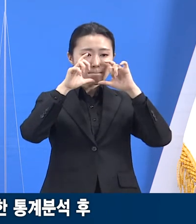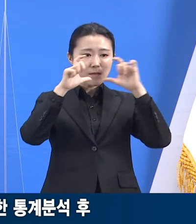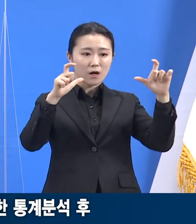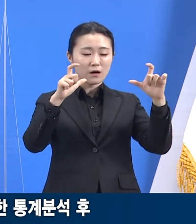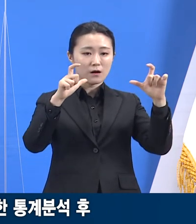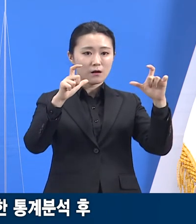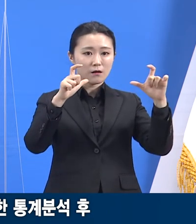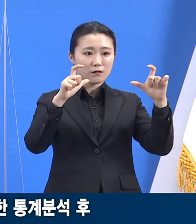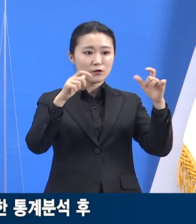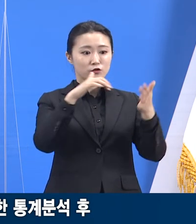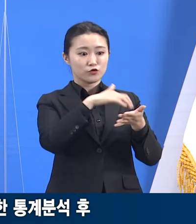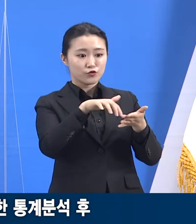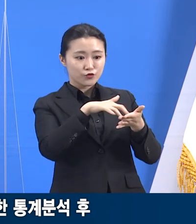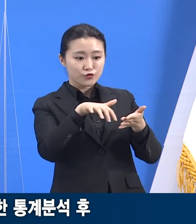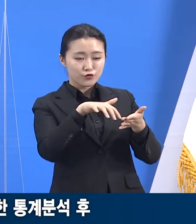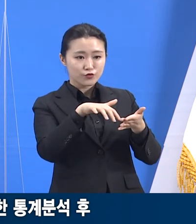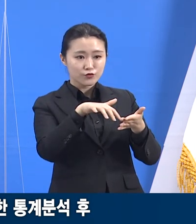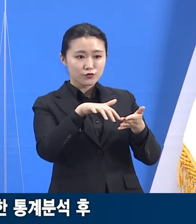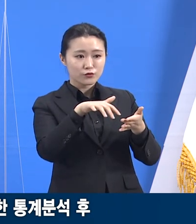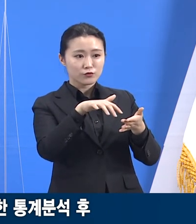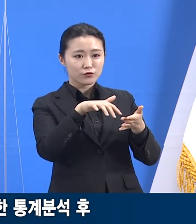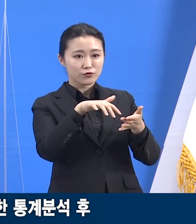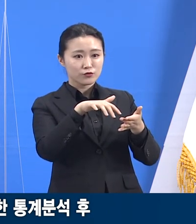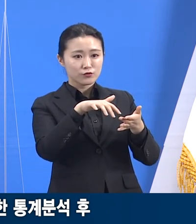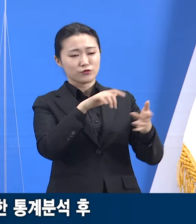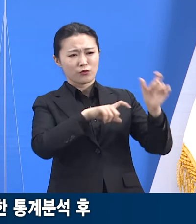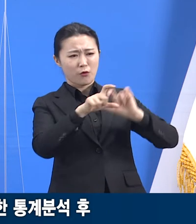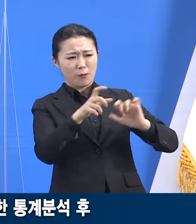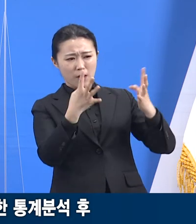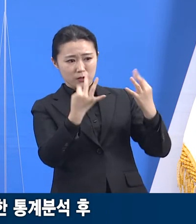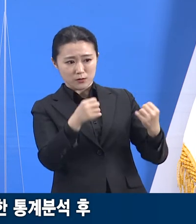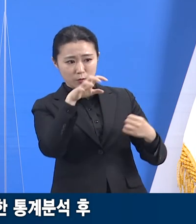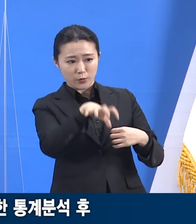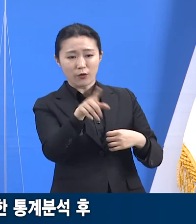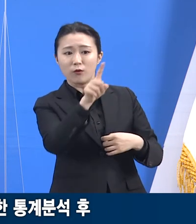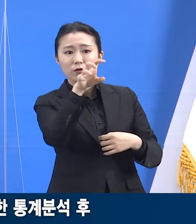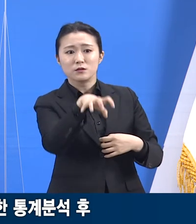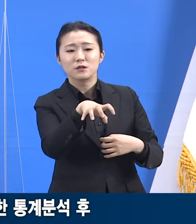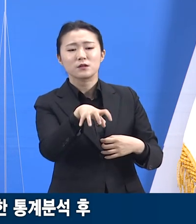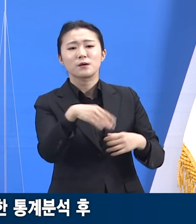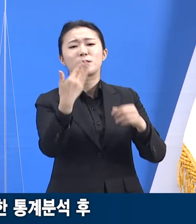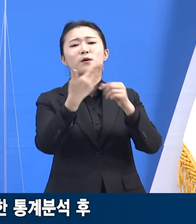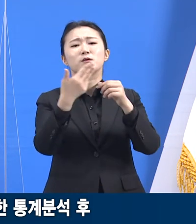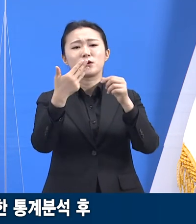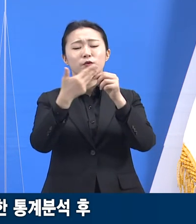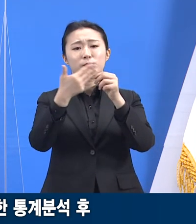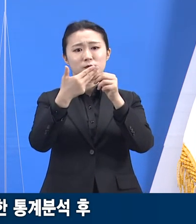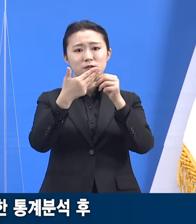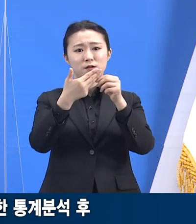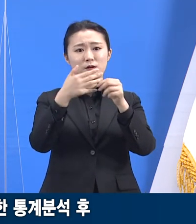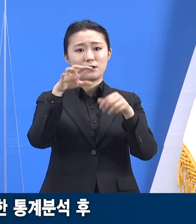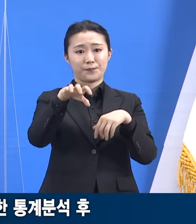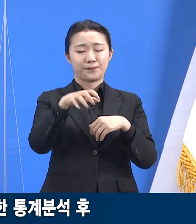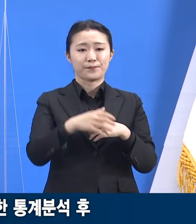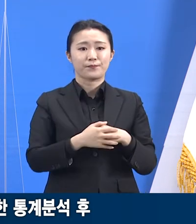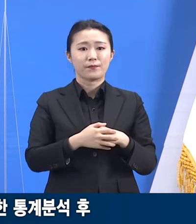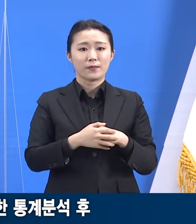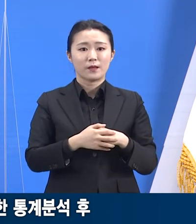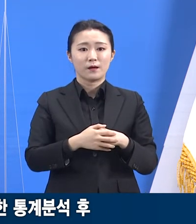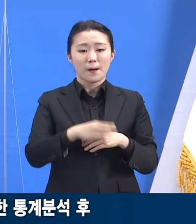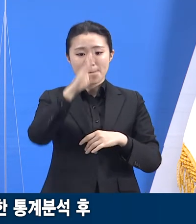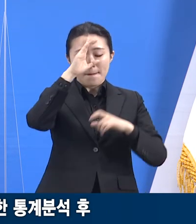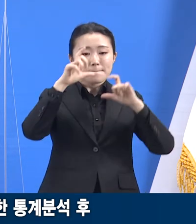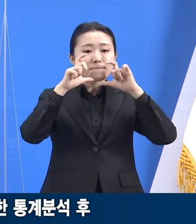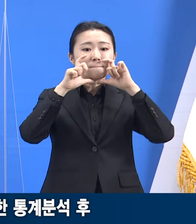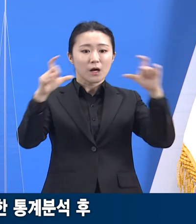상승한 지역은 제8권역입니다. 일주일간의 확진자 총수를 인구 10만 명으로 나누어